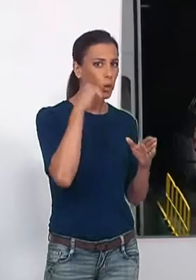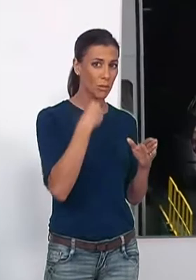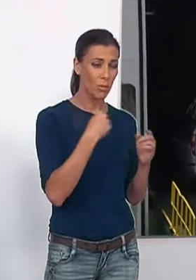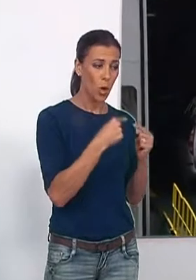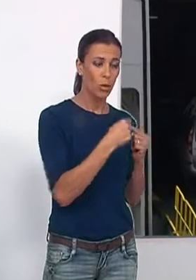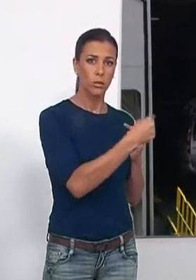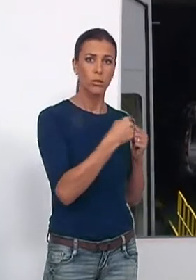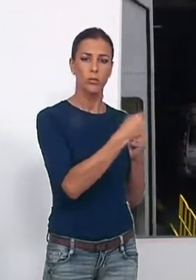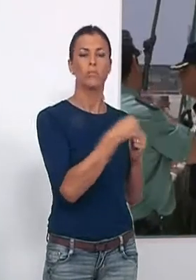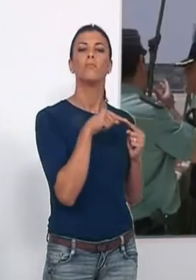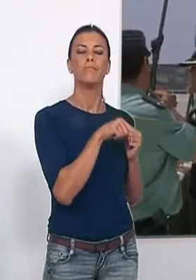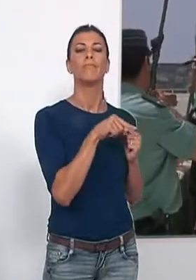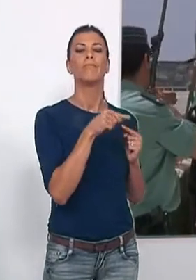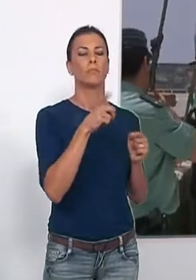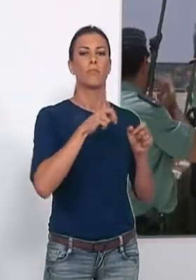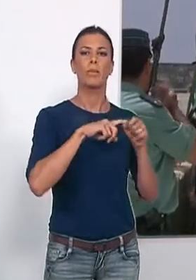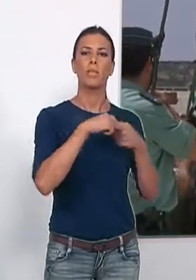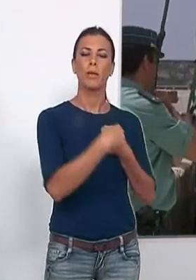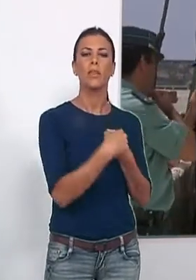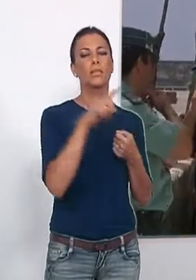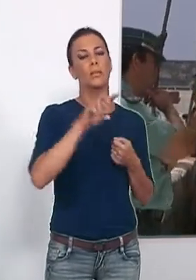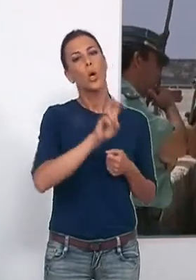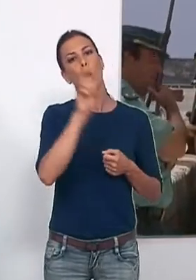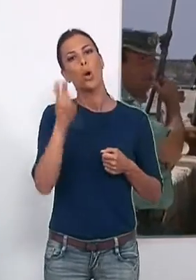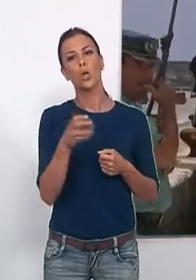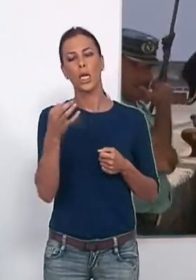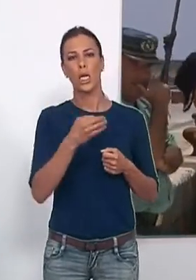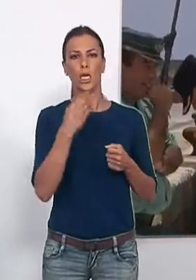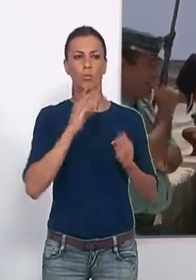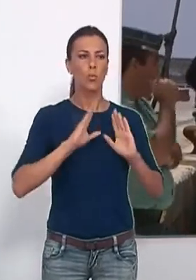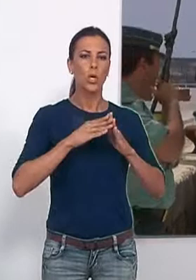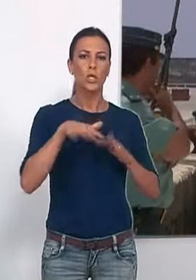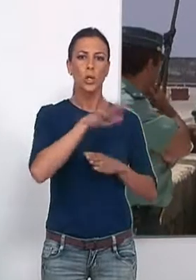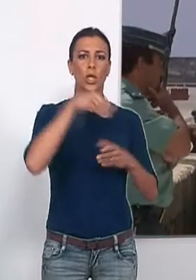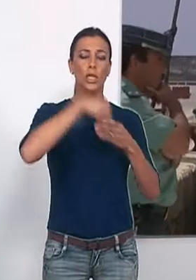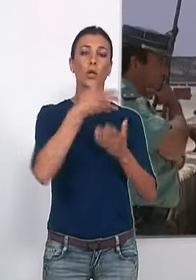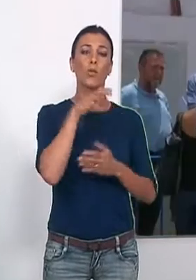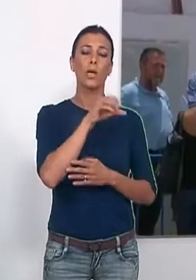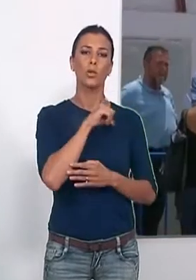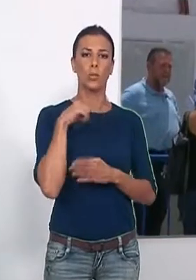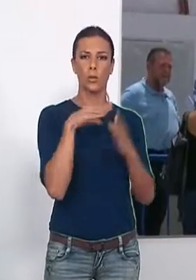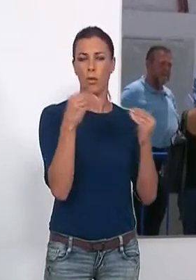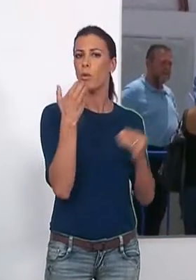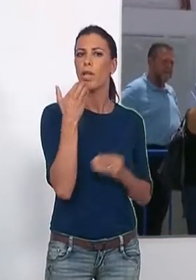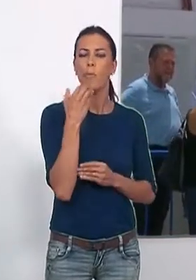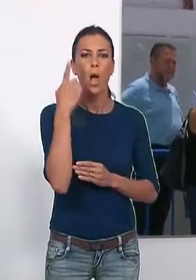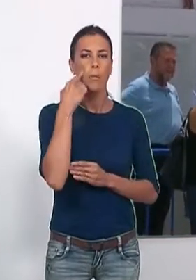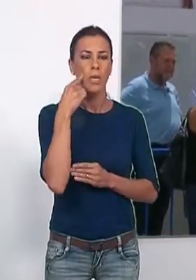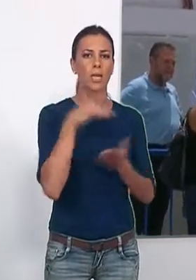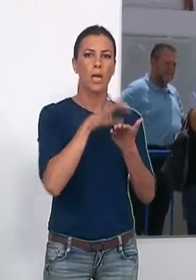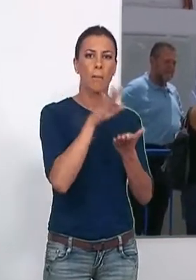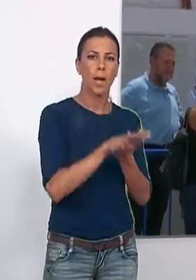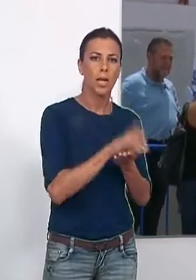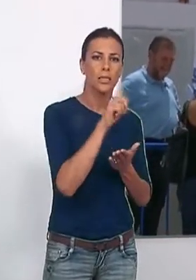la operación Paso del Estrecho, en la que participan otras dársenas de la comunidad autónoma andaluza, como la de Almería,